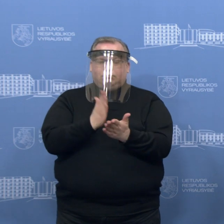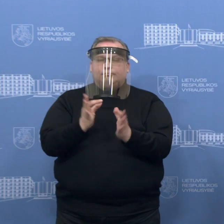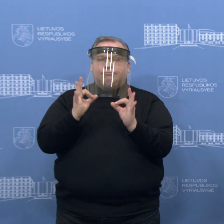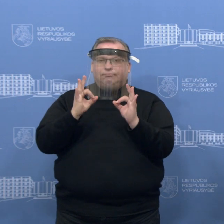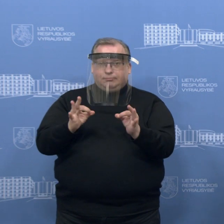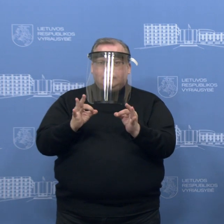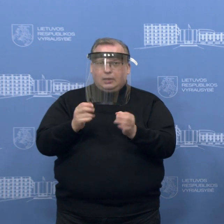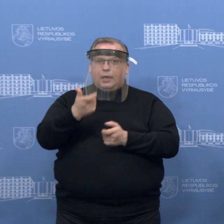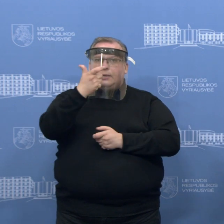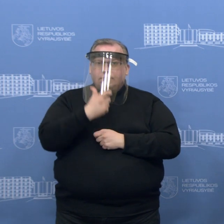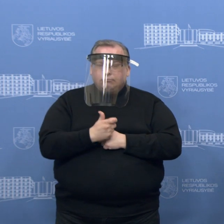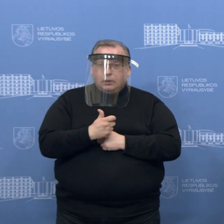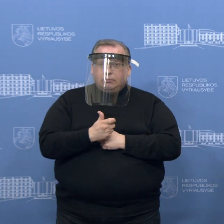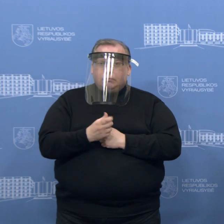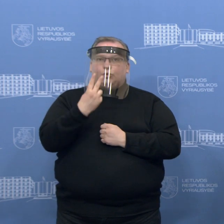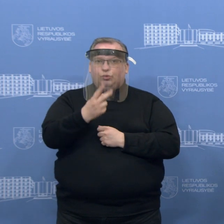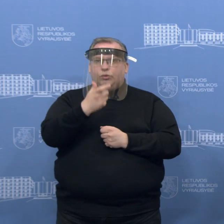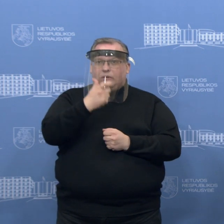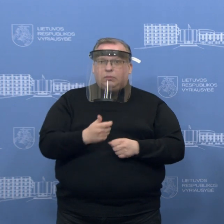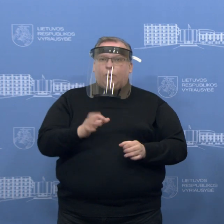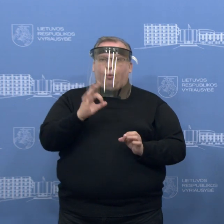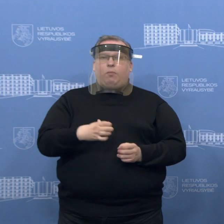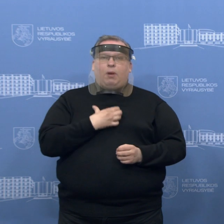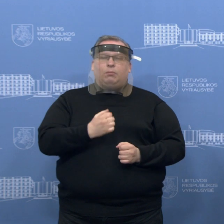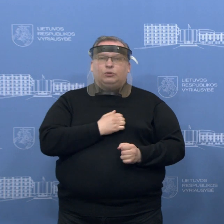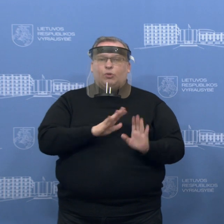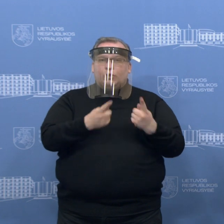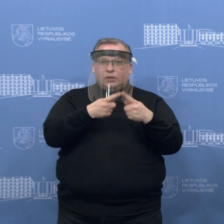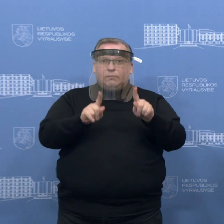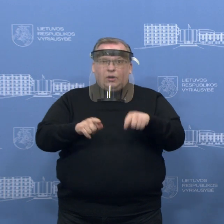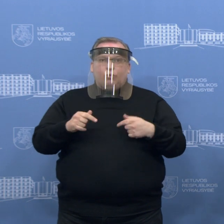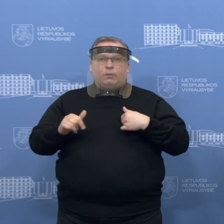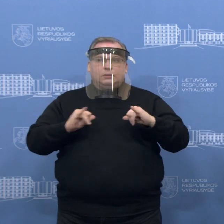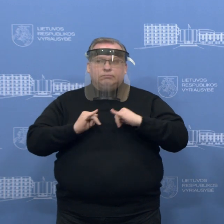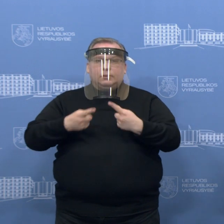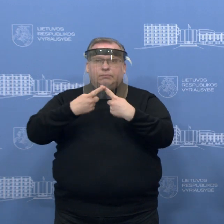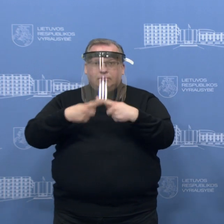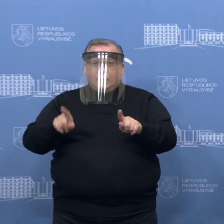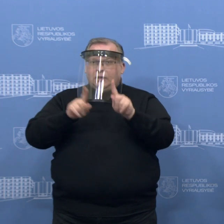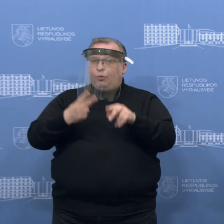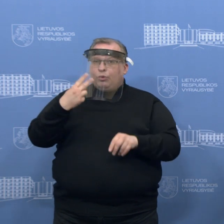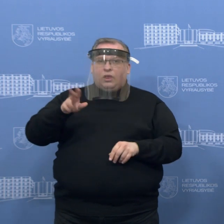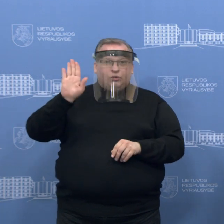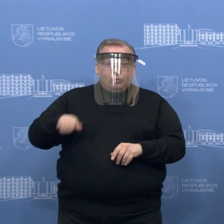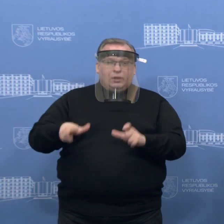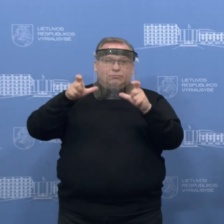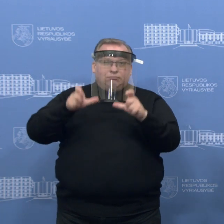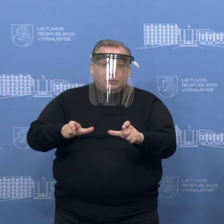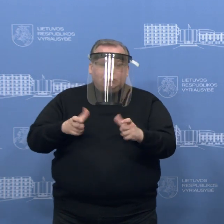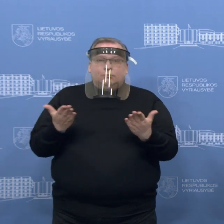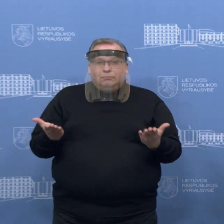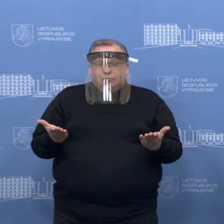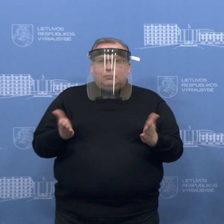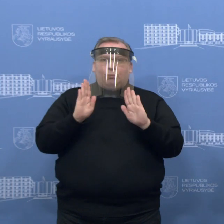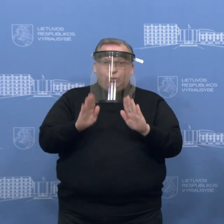elgtis atsakingai, o baimės turėtų būti kitur. Jeigu mes elgsime kitai, bandysime apeiti tos rybojimus, tai gali būti taip, kad